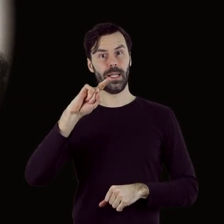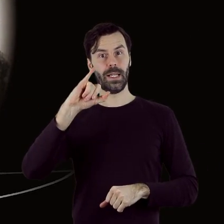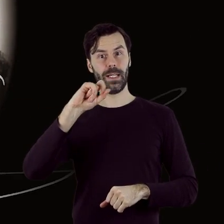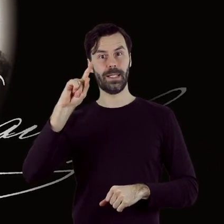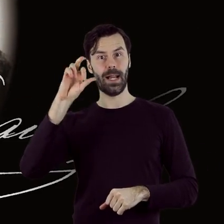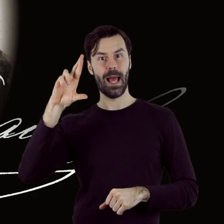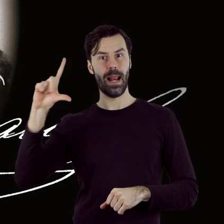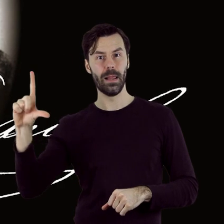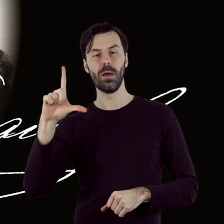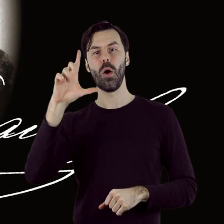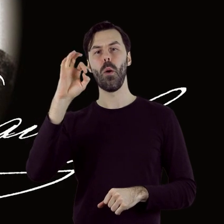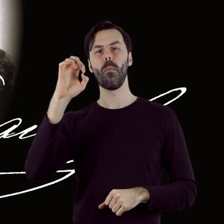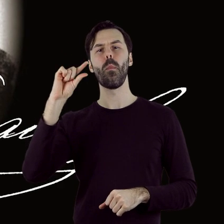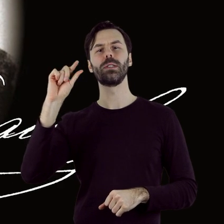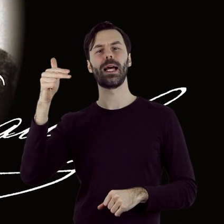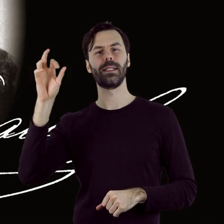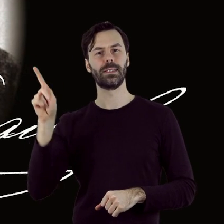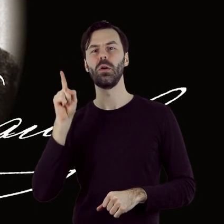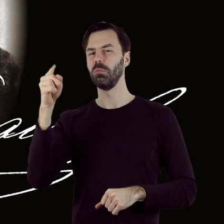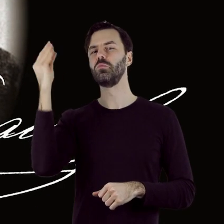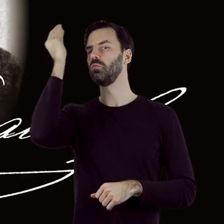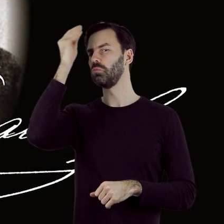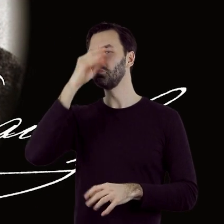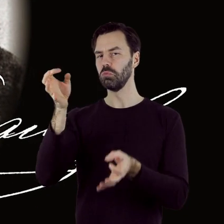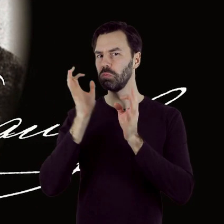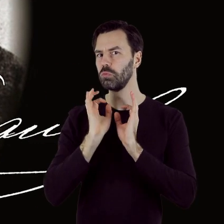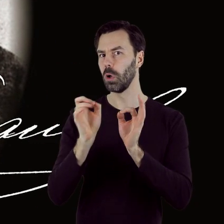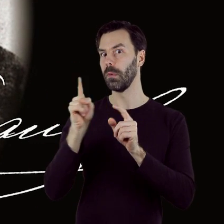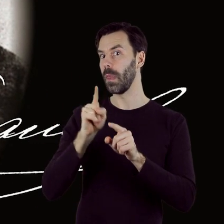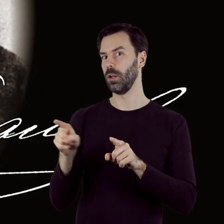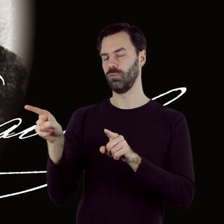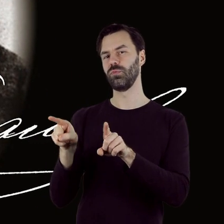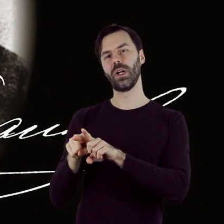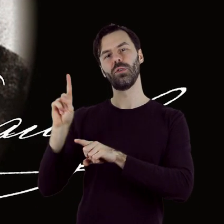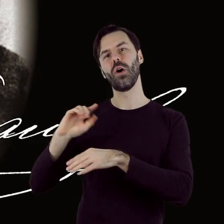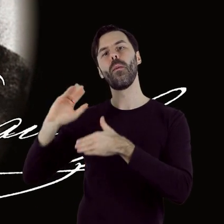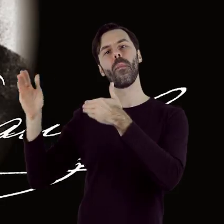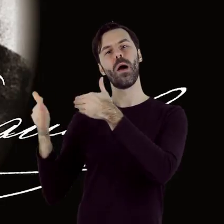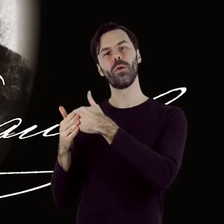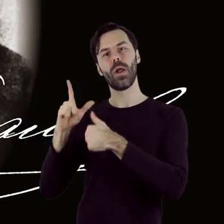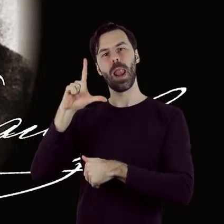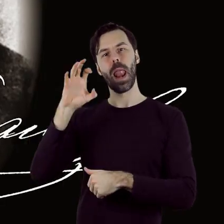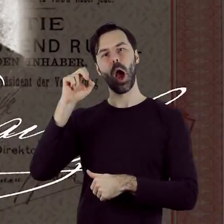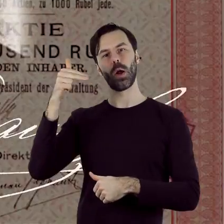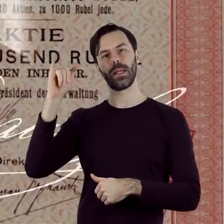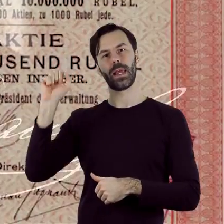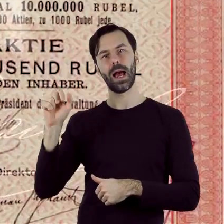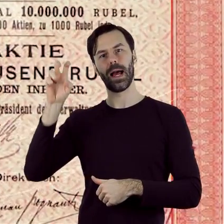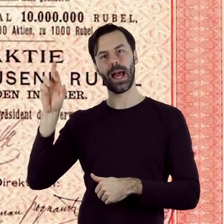który dzięki nowoczesnemu wykształceniu oraz dobrze skojarzonemu małżeństwu z posażną Leonią Hertz zaczął go